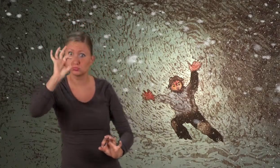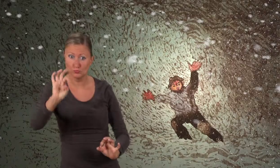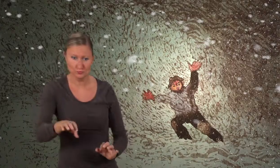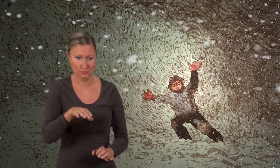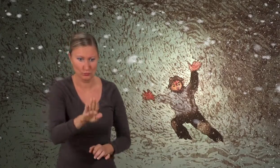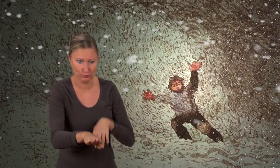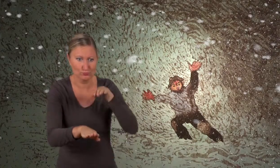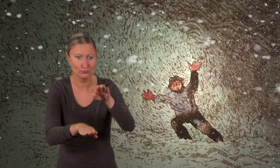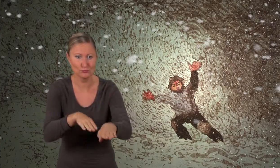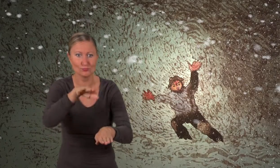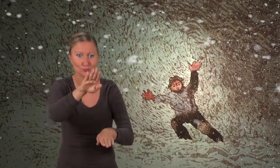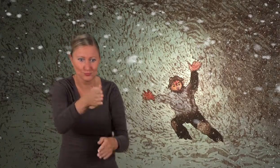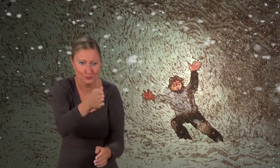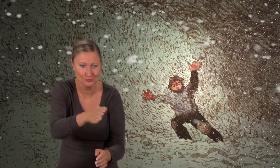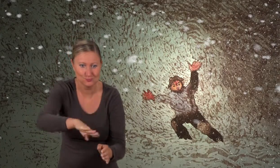Sie deckten die Spuren zu.